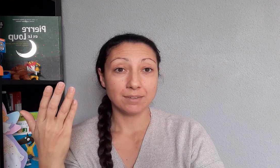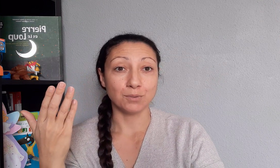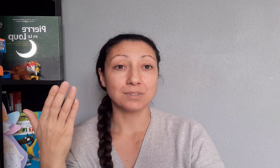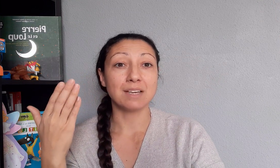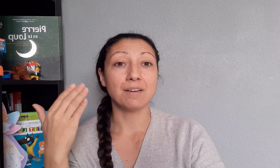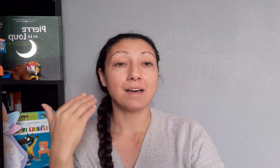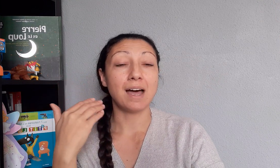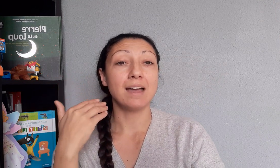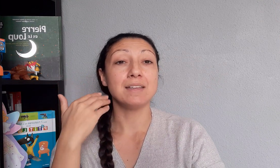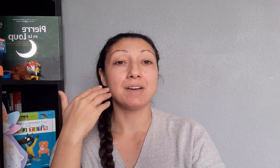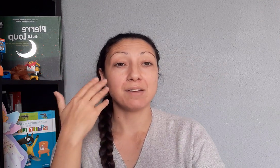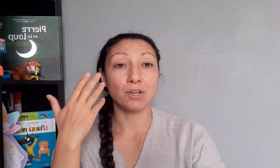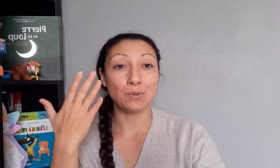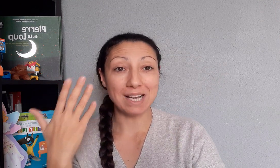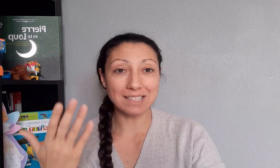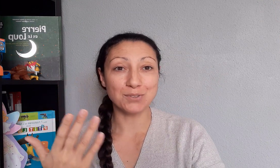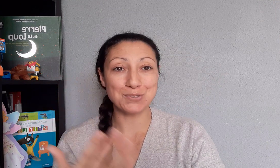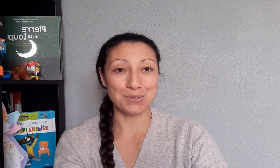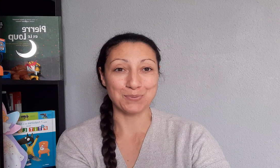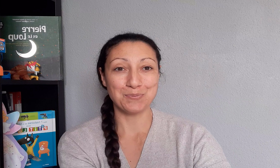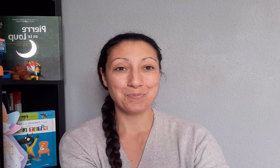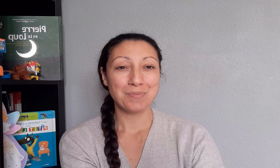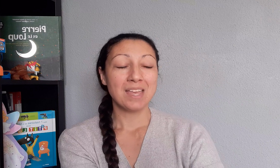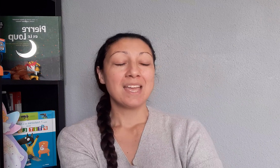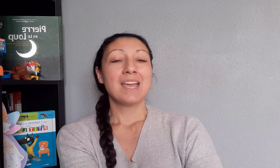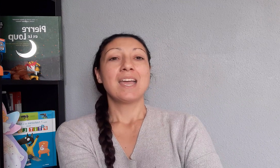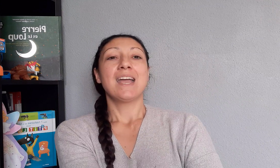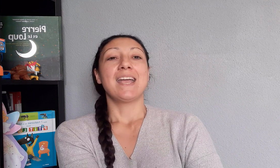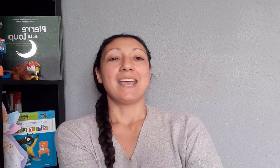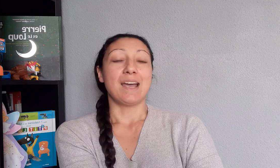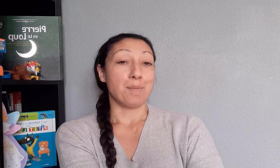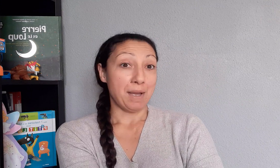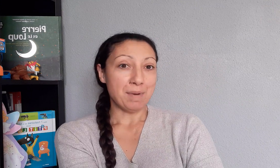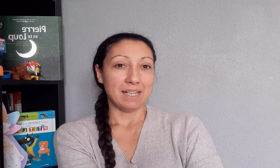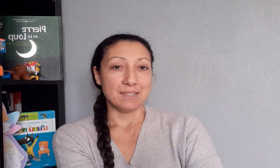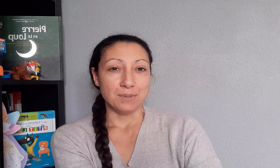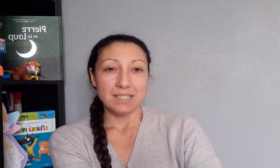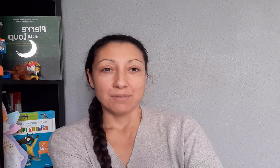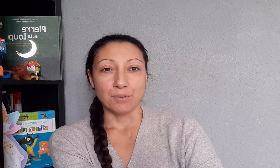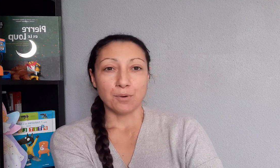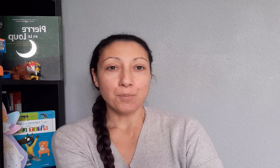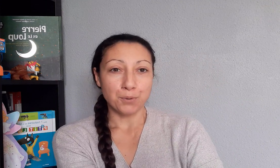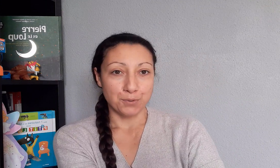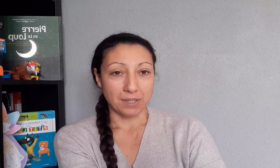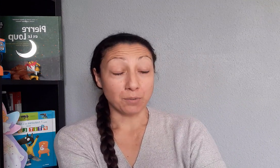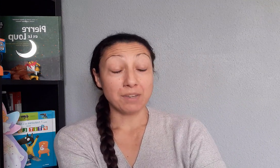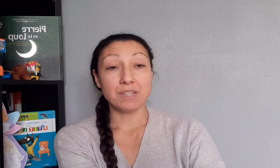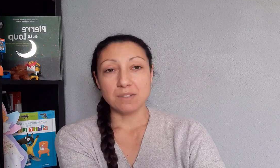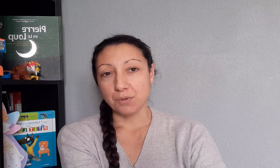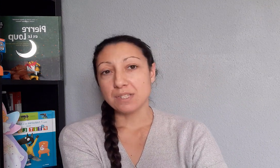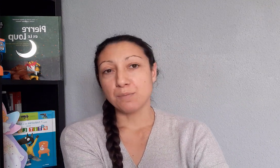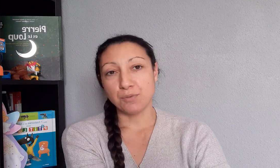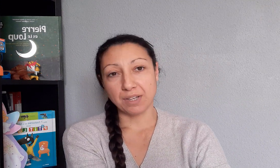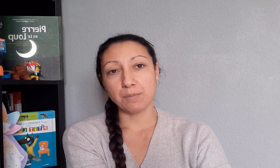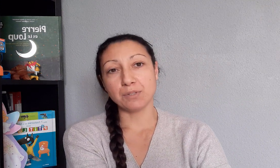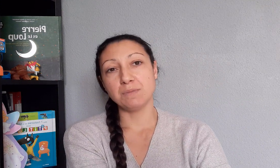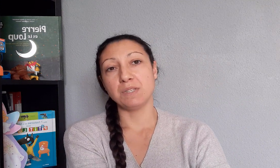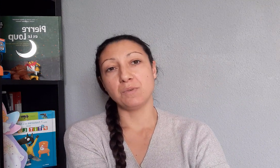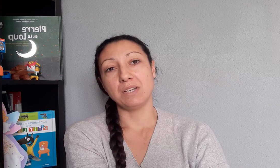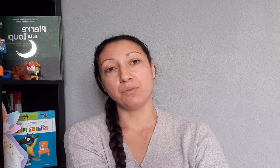Donc ça va, il va y avoir de l'attention. Et après, par la suite, ils vont reproduire. Donc effectivement, ça peut vraiment diminuer les